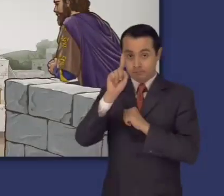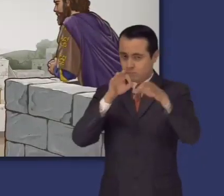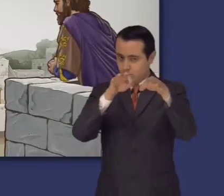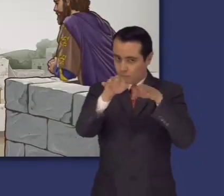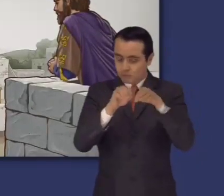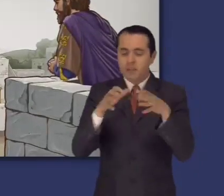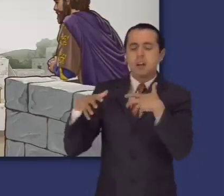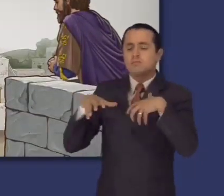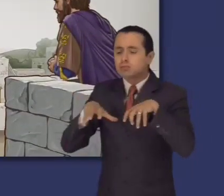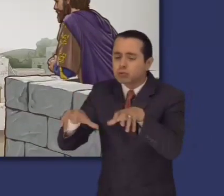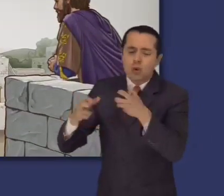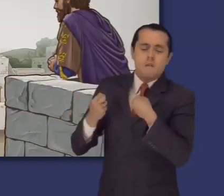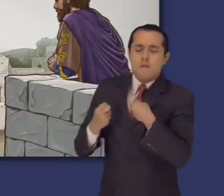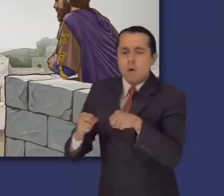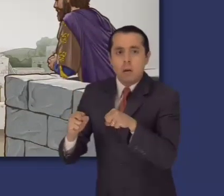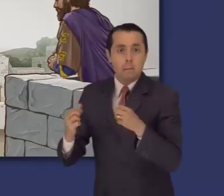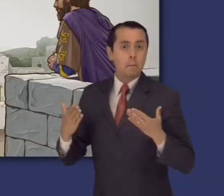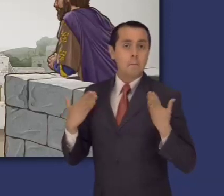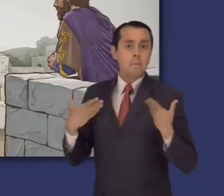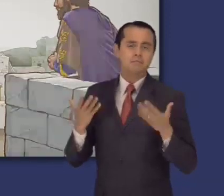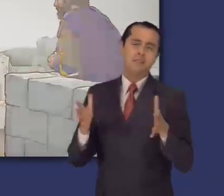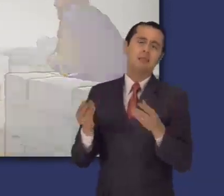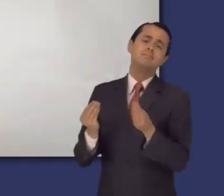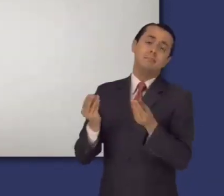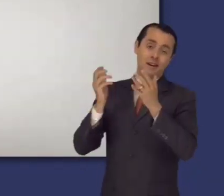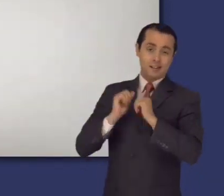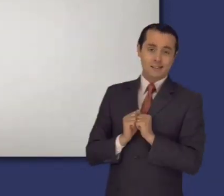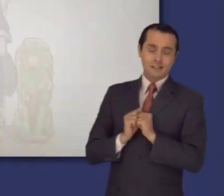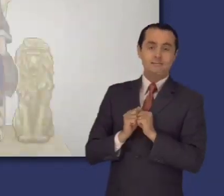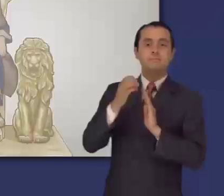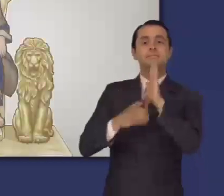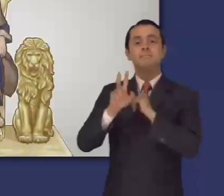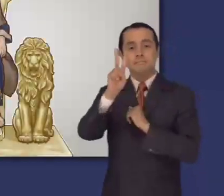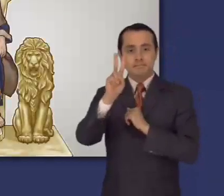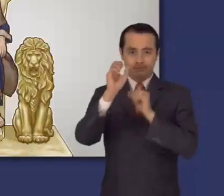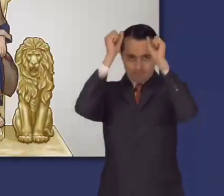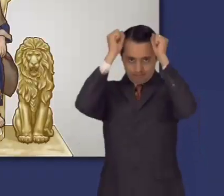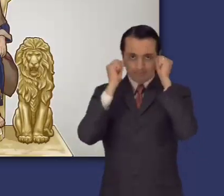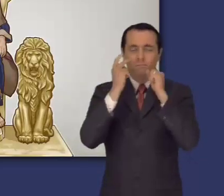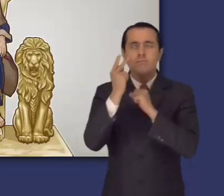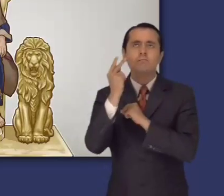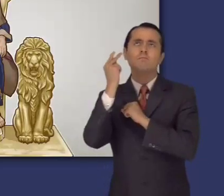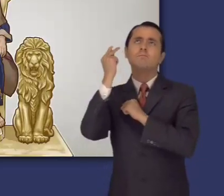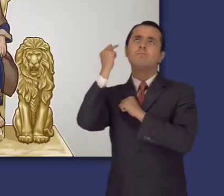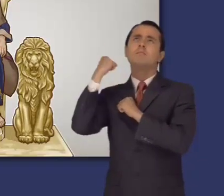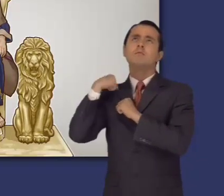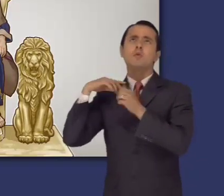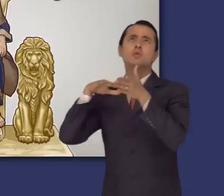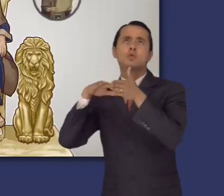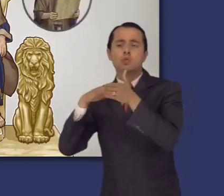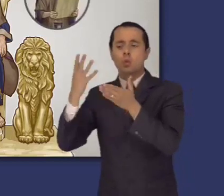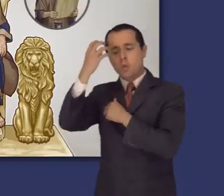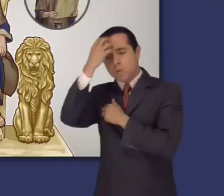menciona que ninguna actividad humana tiene sentido. En el capítulo dos, analiza las actividades a las que se